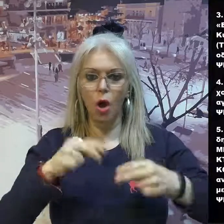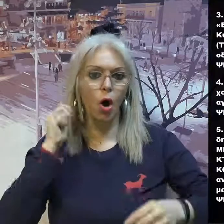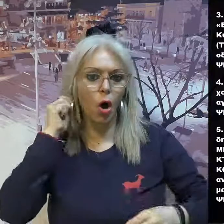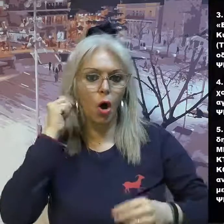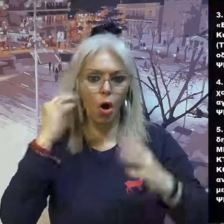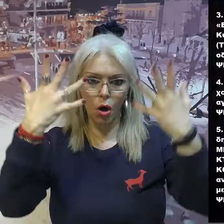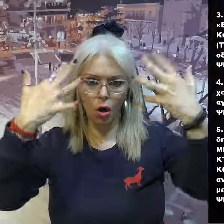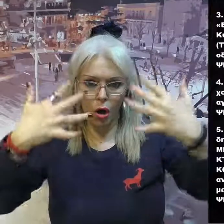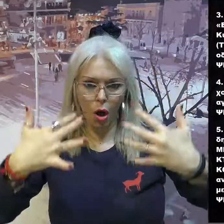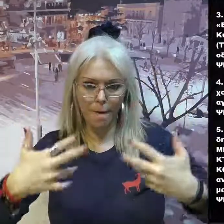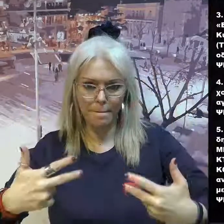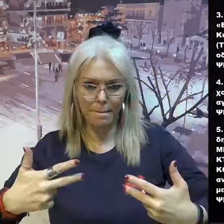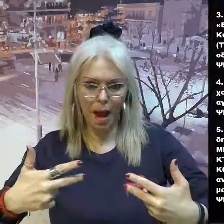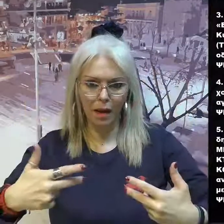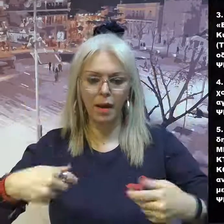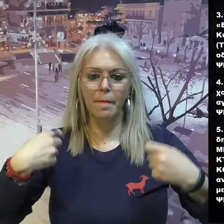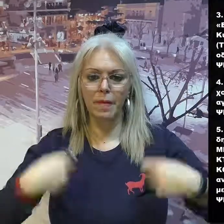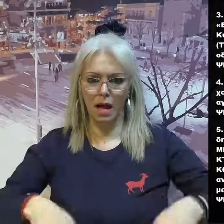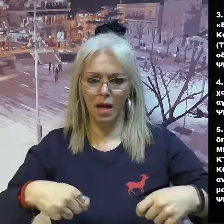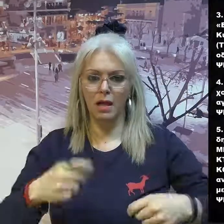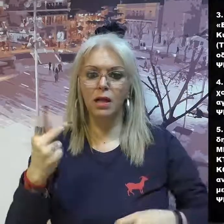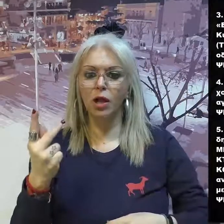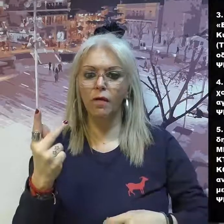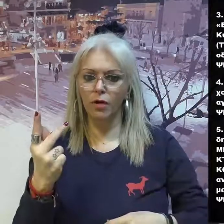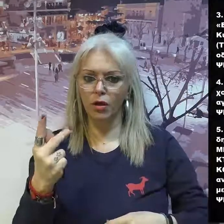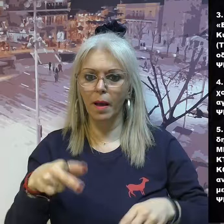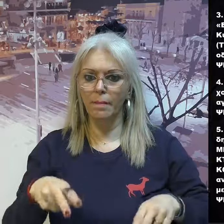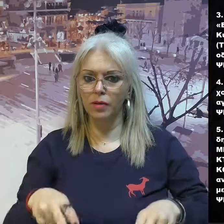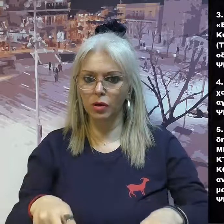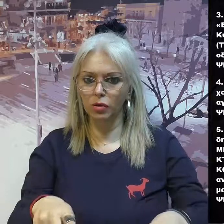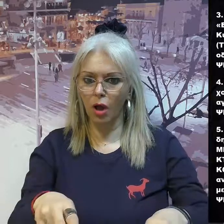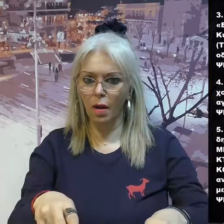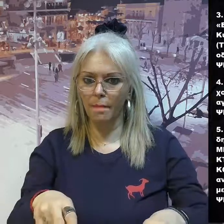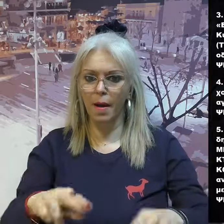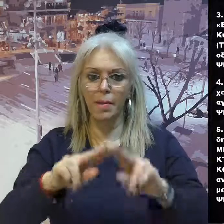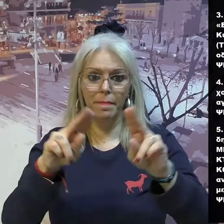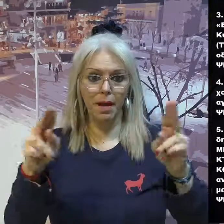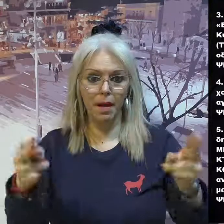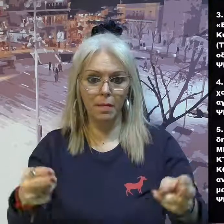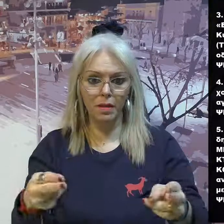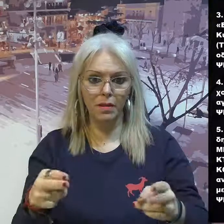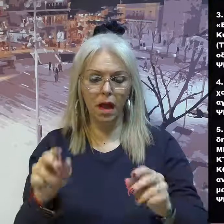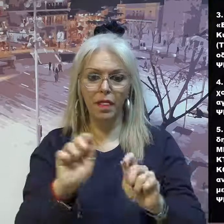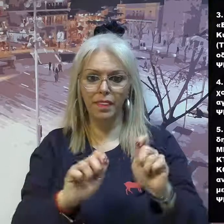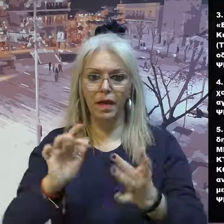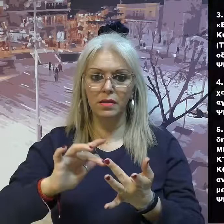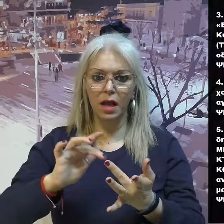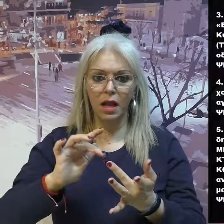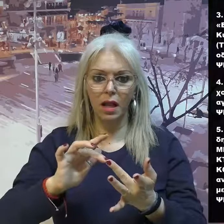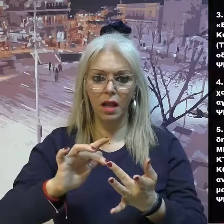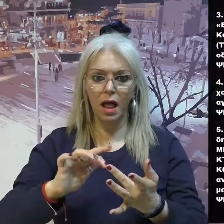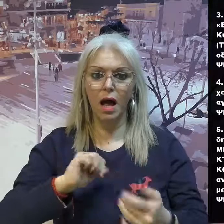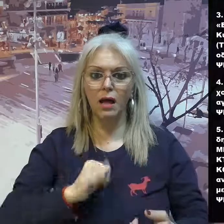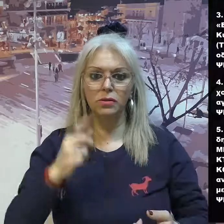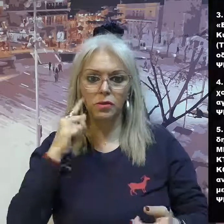Ονομασίας Οδών, Πλατιών, Κυκλοφοριακού Πεσοδραμίων, Ρεζοδρομίων και Περιπτέρων, τεχνική αστυνόμευση οδών, όριο